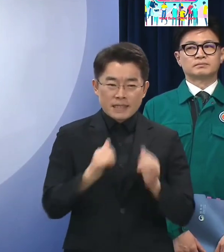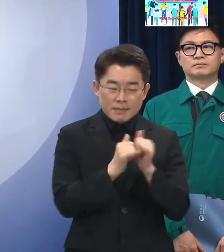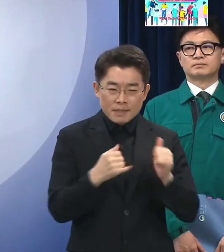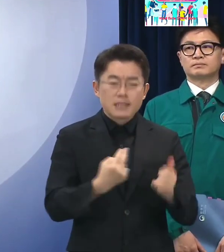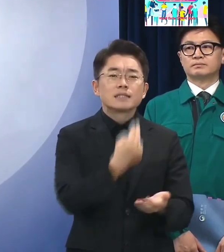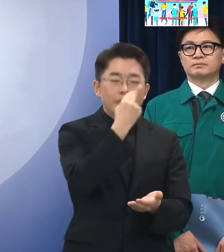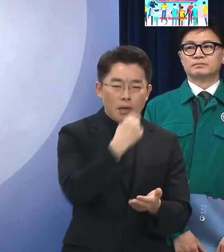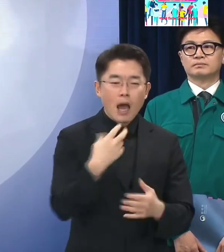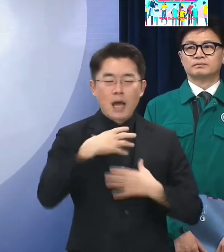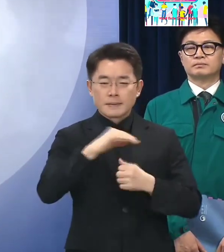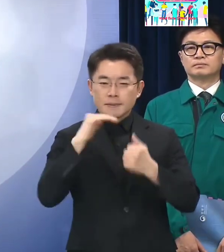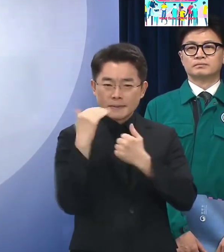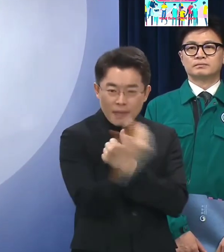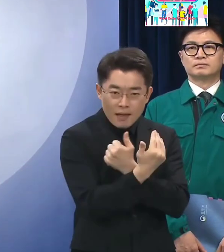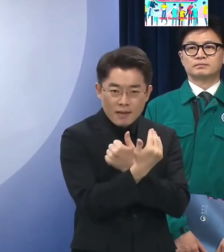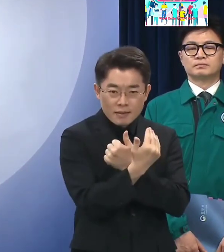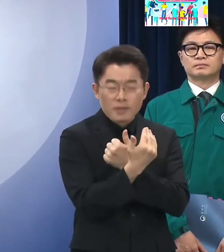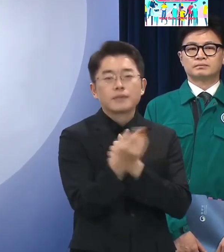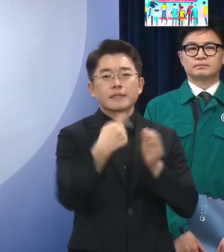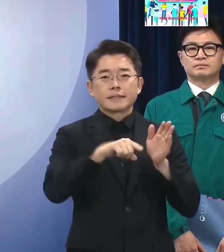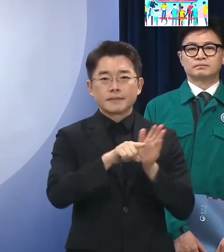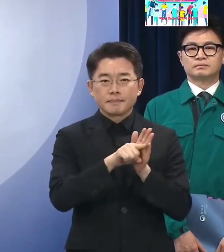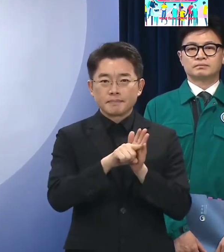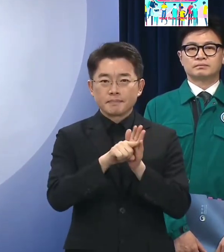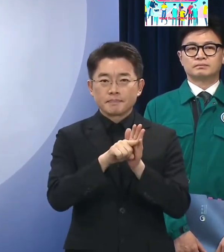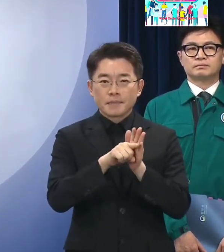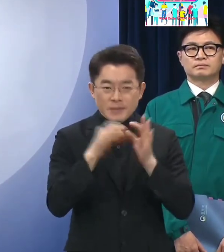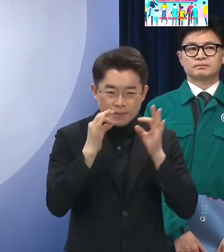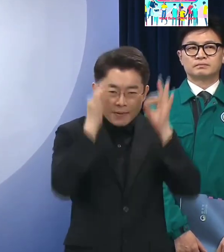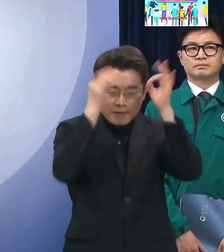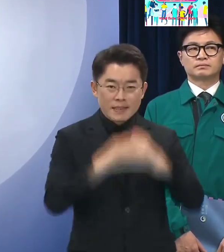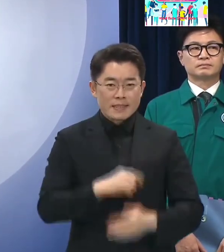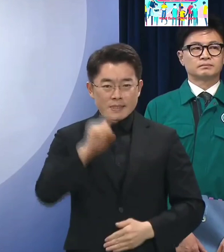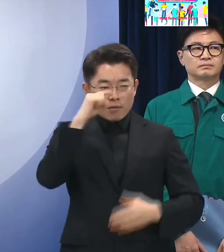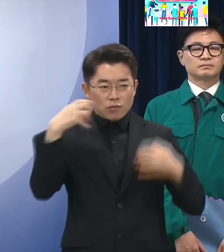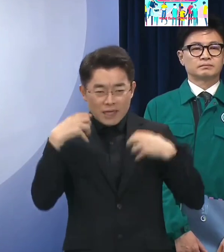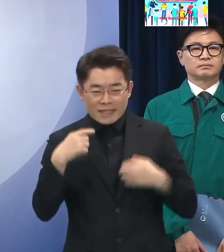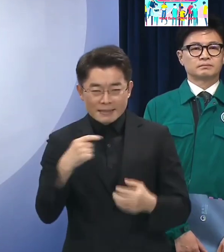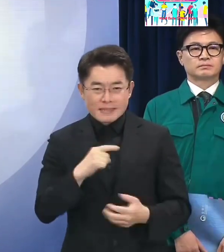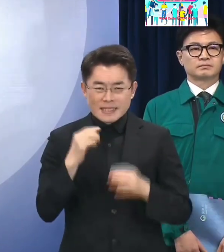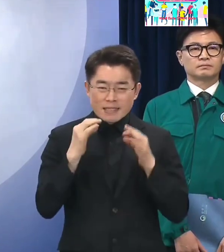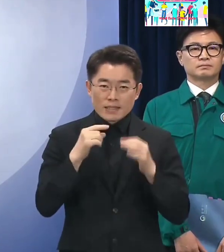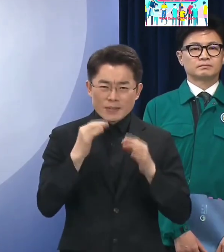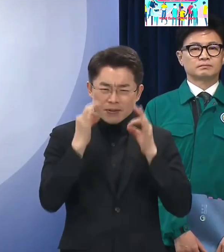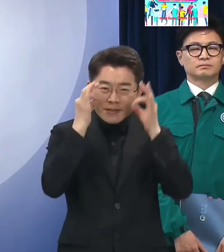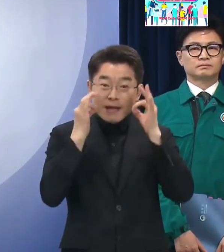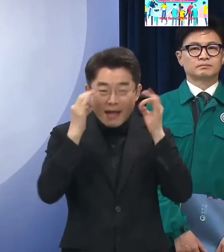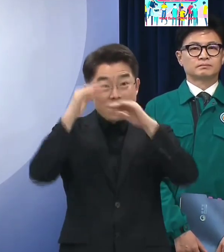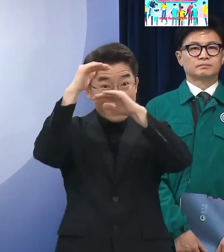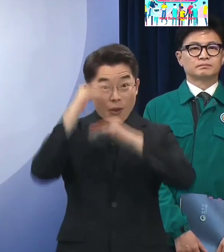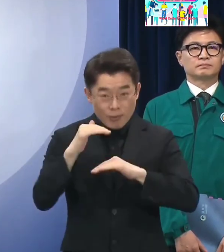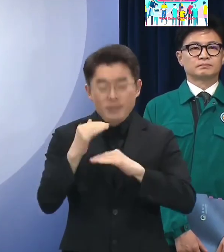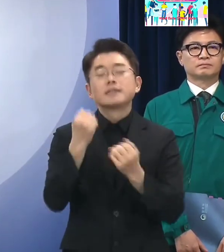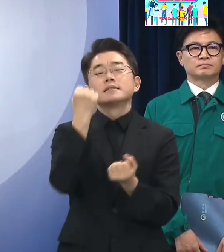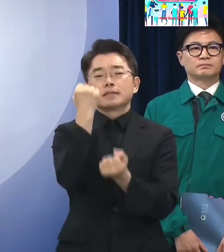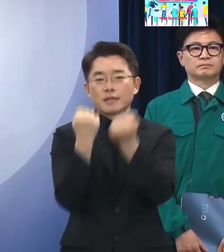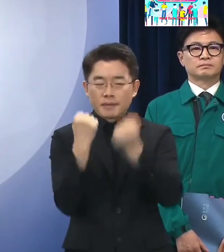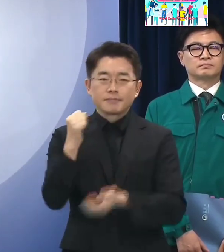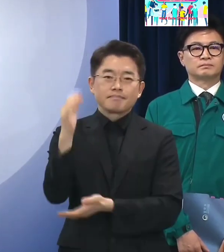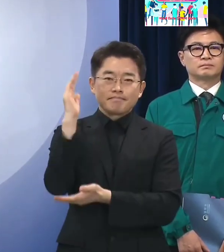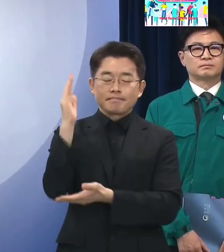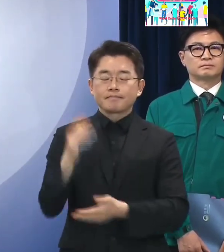생명을 반드시 지켜낸다는 정부의 비상한 각오와 정책을 국민들께